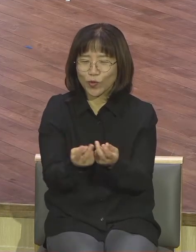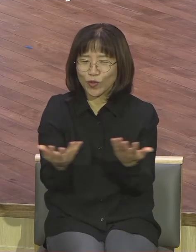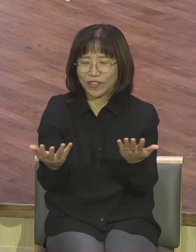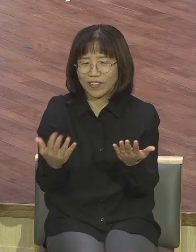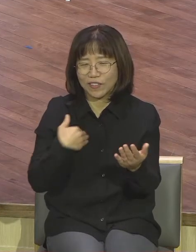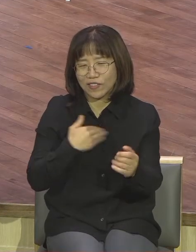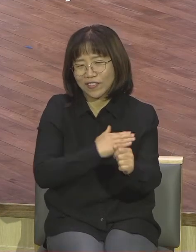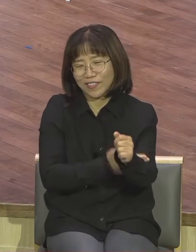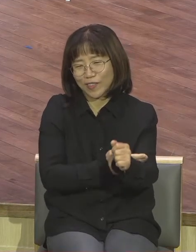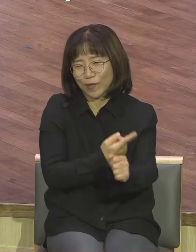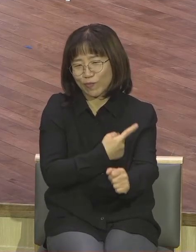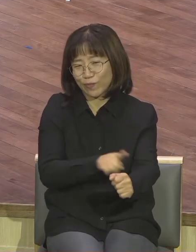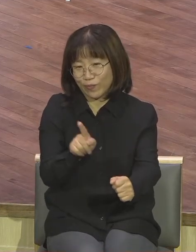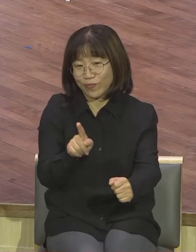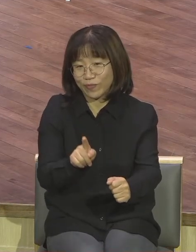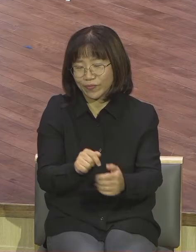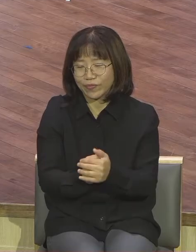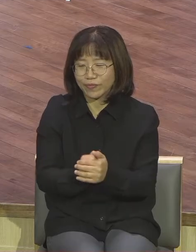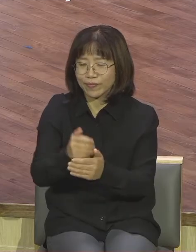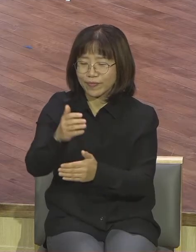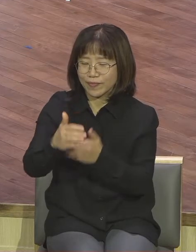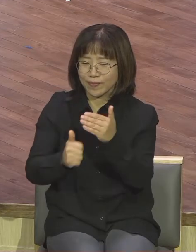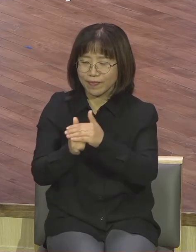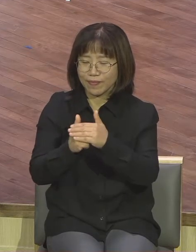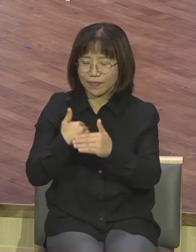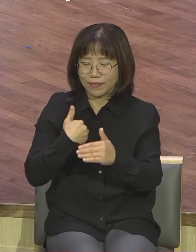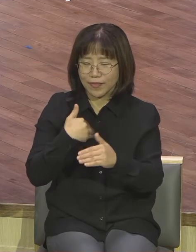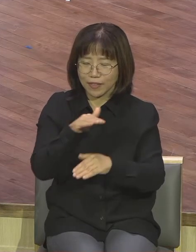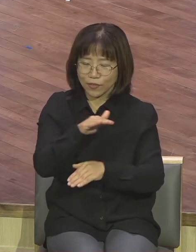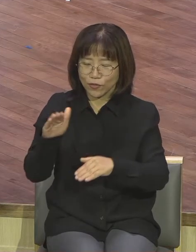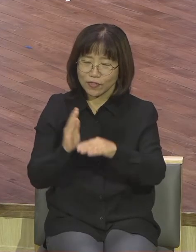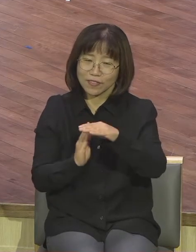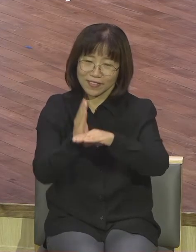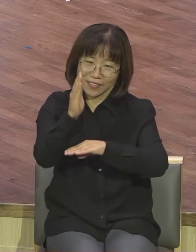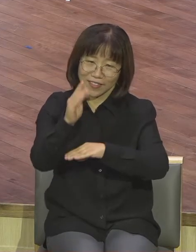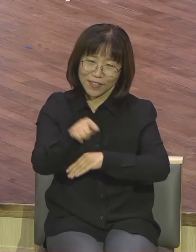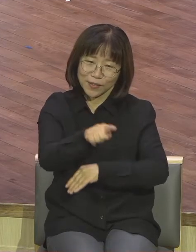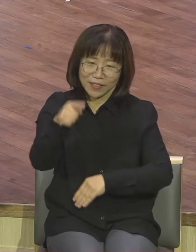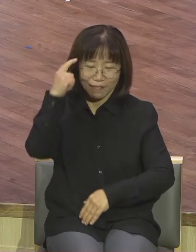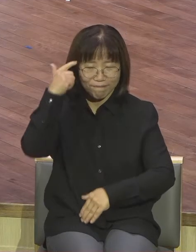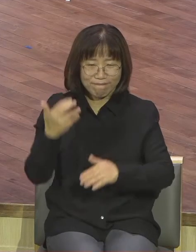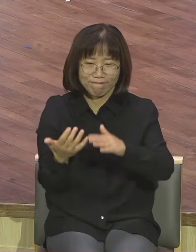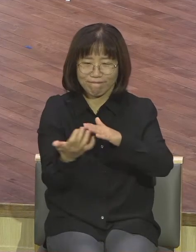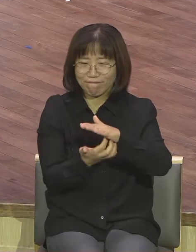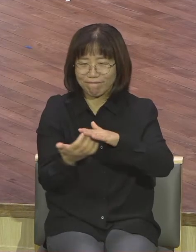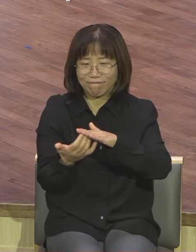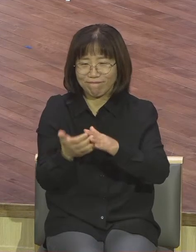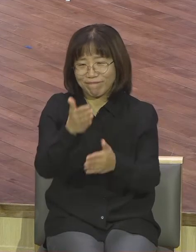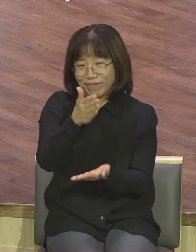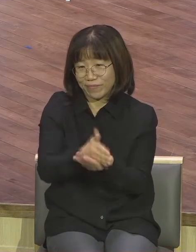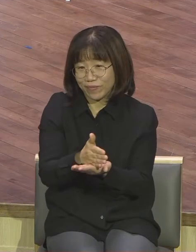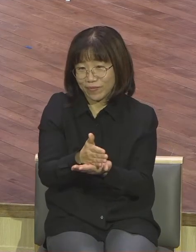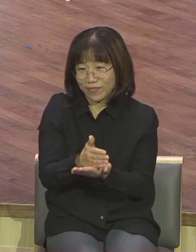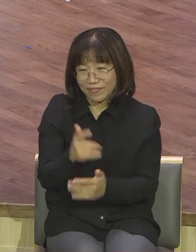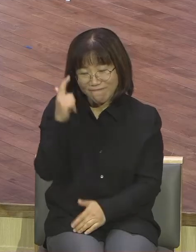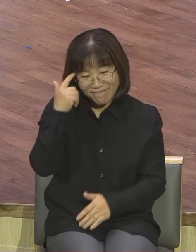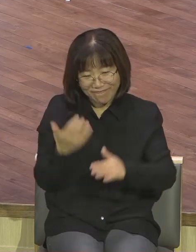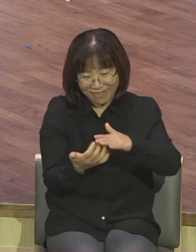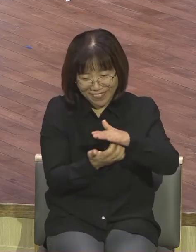한계를 내 수준을 넘어서 그래서 잔머리 굴리지 마세요 저는 이 잔머리 굴려보면 소리 다 들려 다 보여